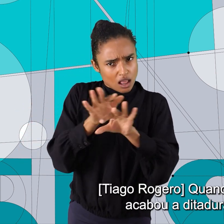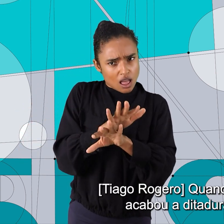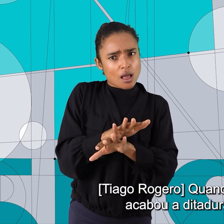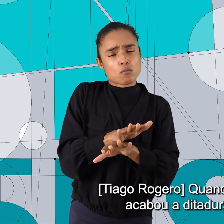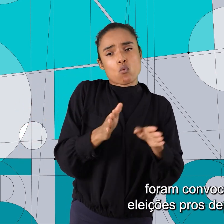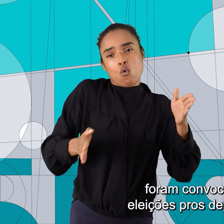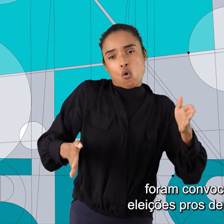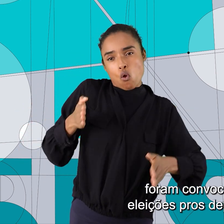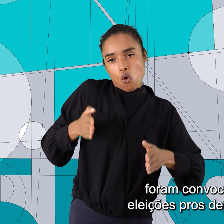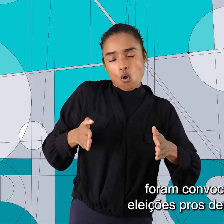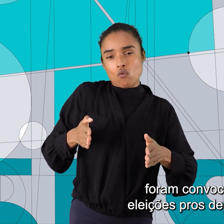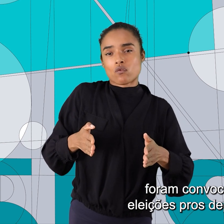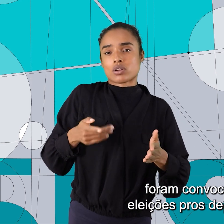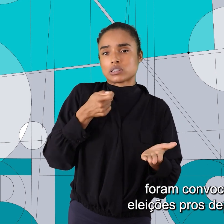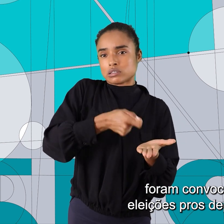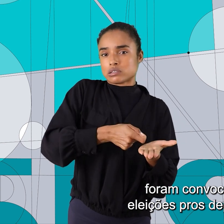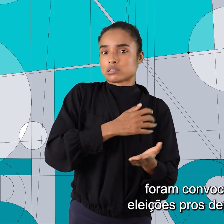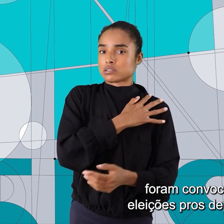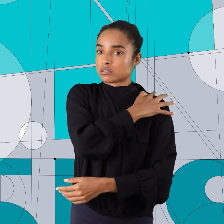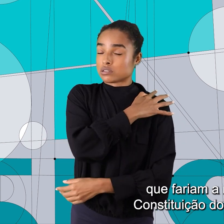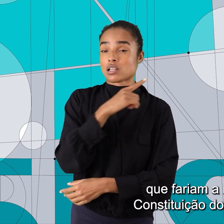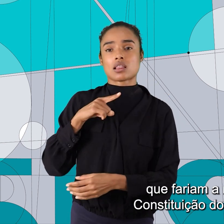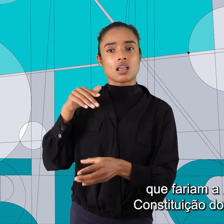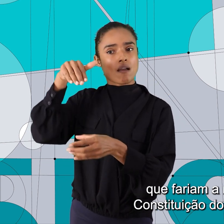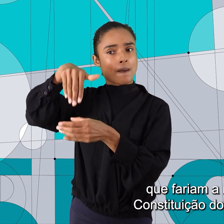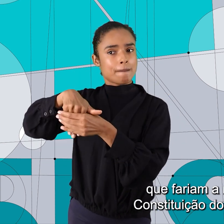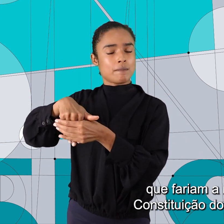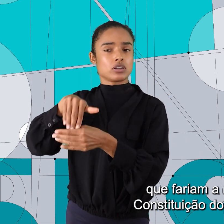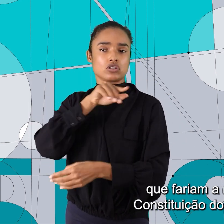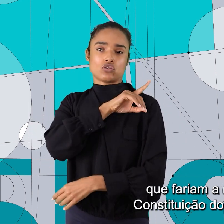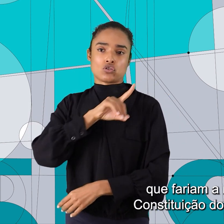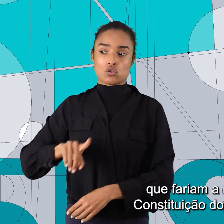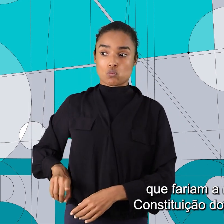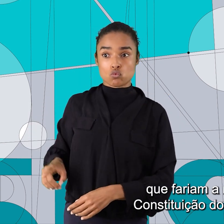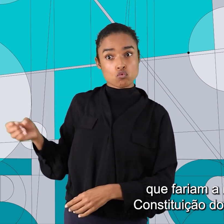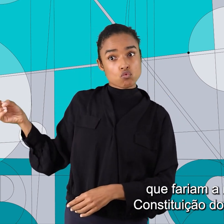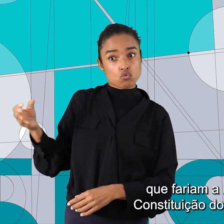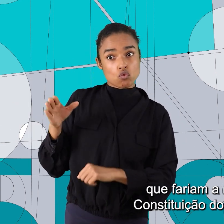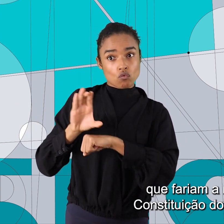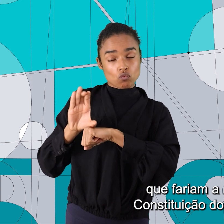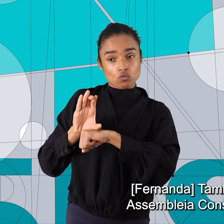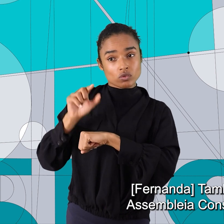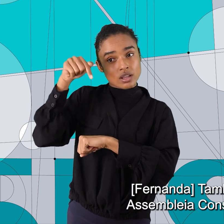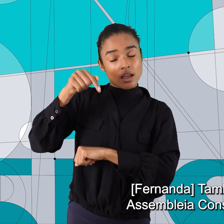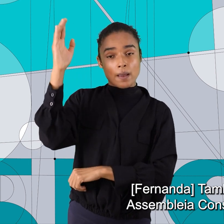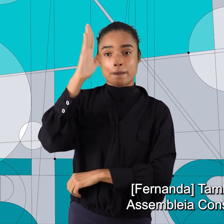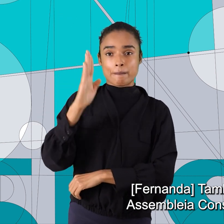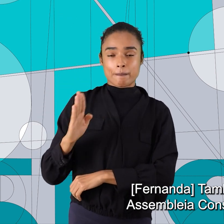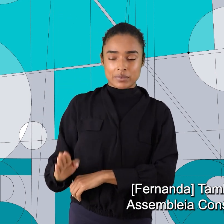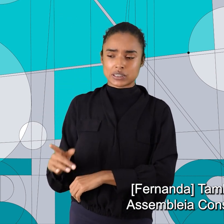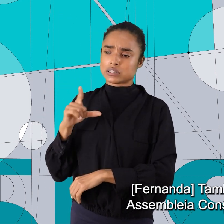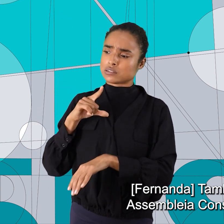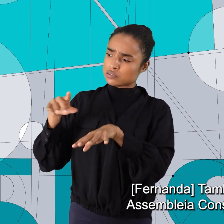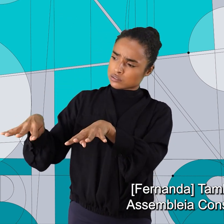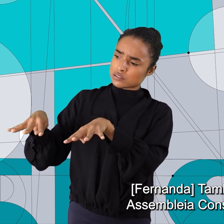ditadura militar, foram convocadas eleições para os deputados que fariam a nova Constituição do Brasil. Também na